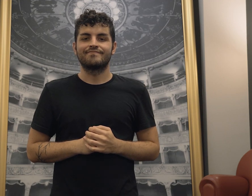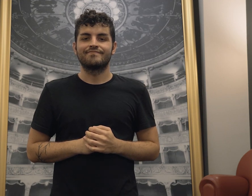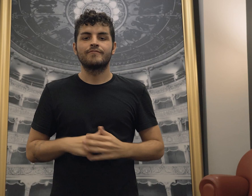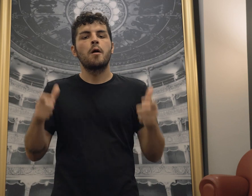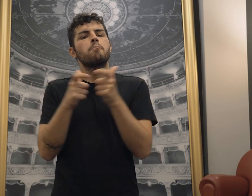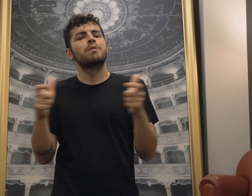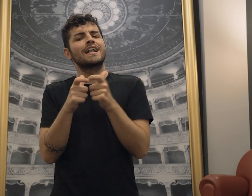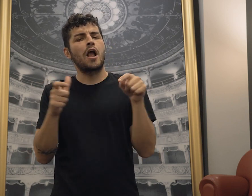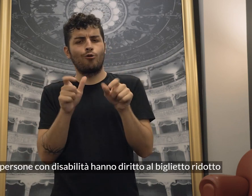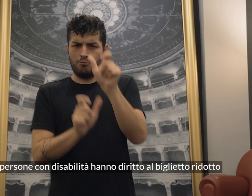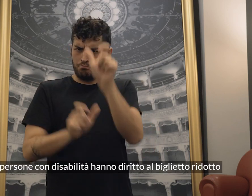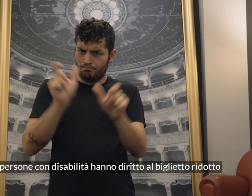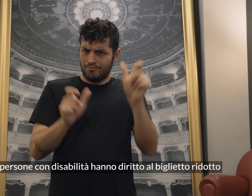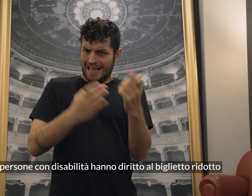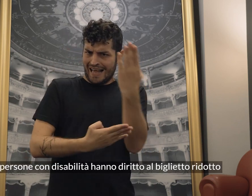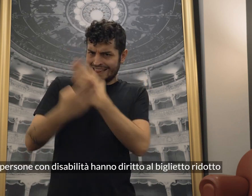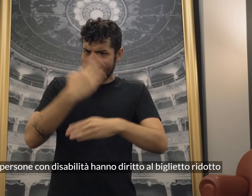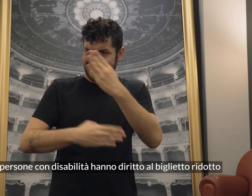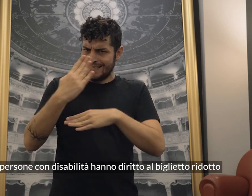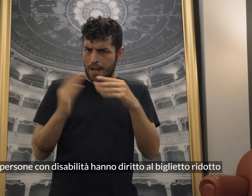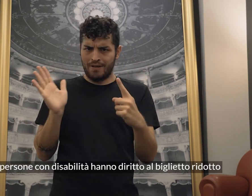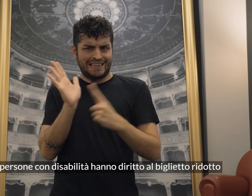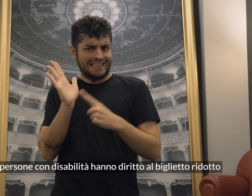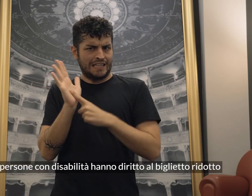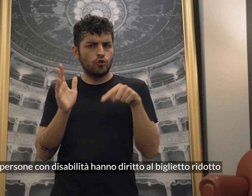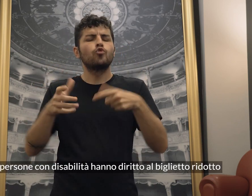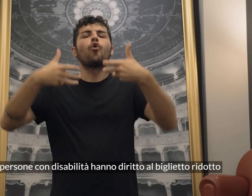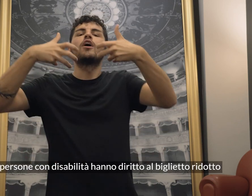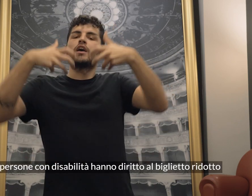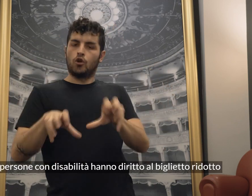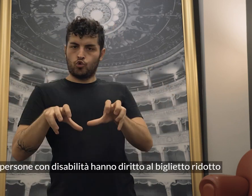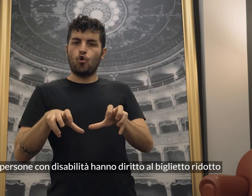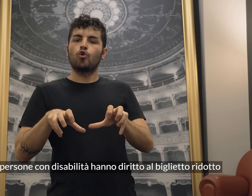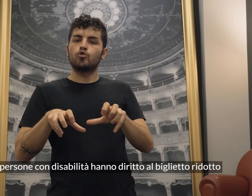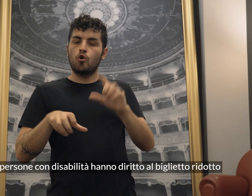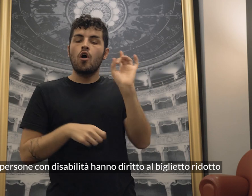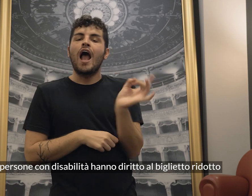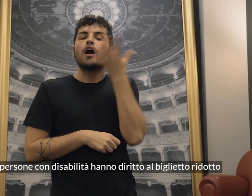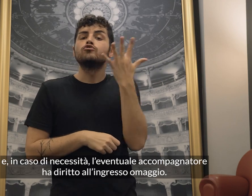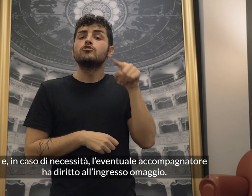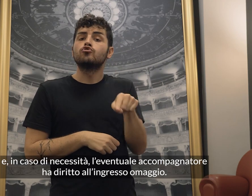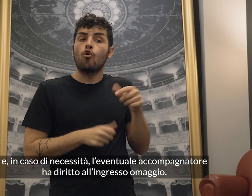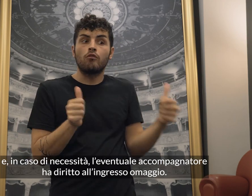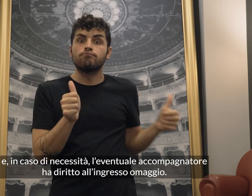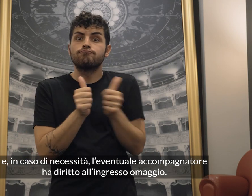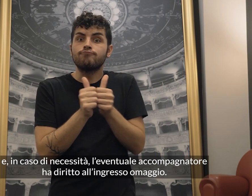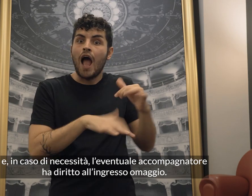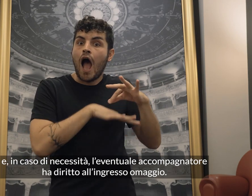Le persone con disabilità hanno diritto al biglietto ridotto e in caso di necessità l